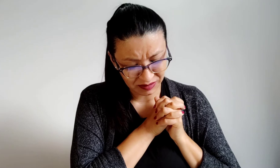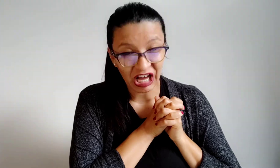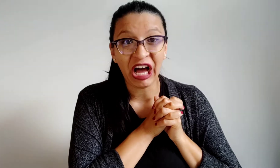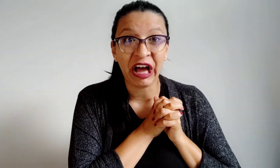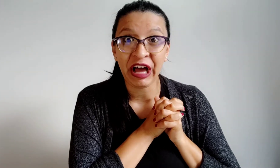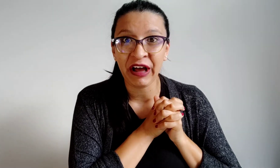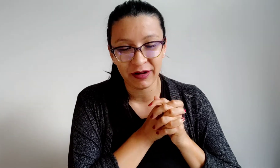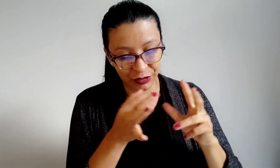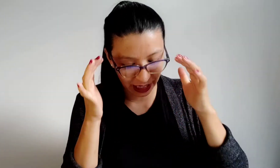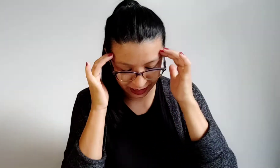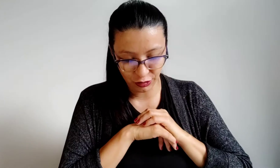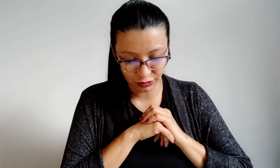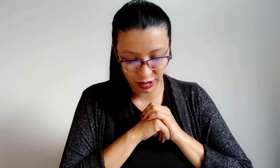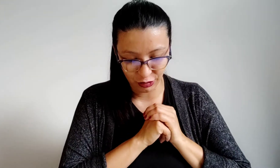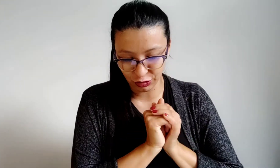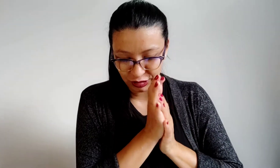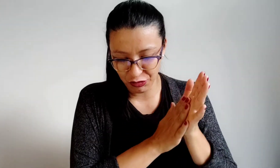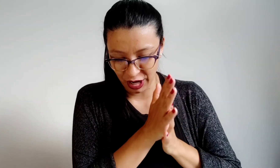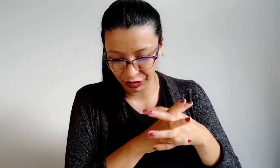pasadas? Ah, ok. Los dos de una, ok.